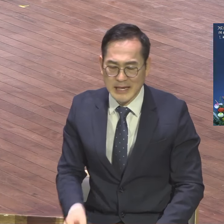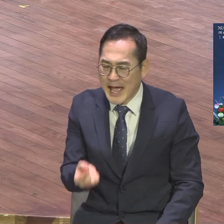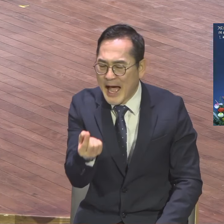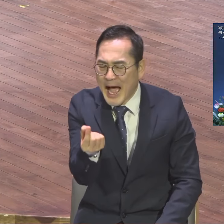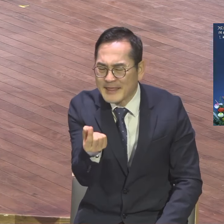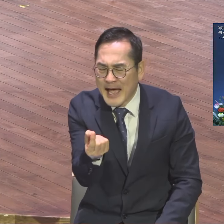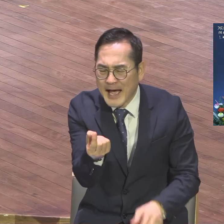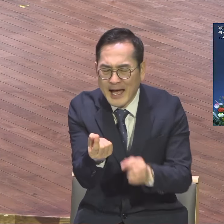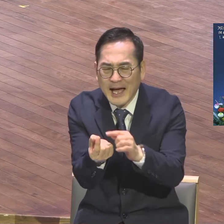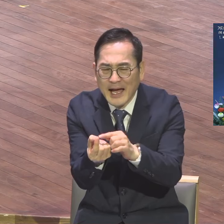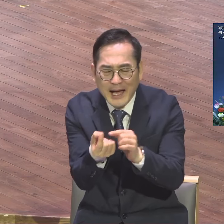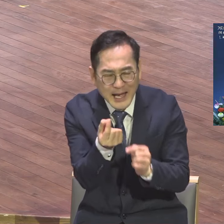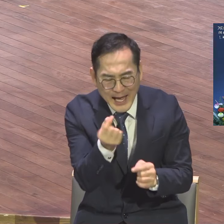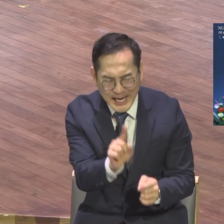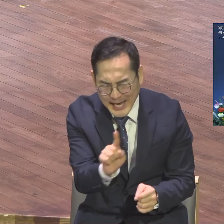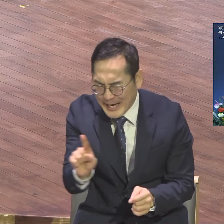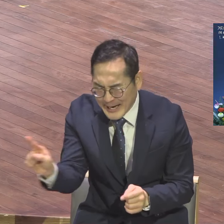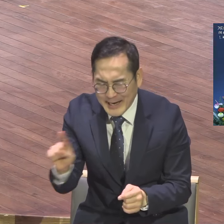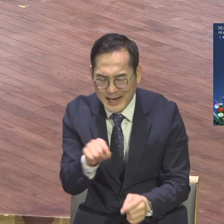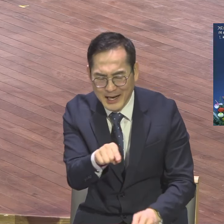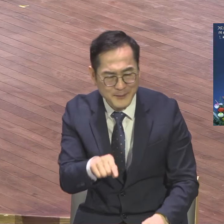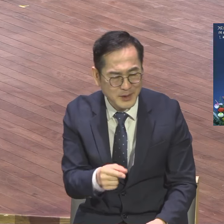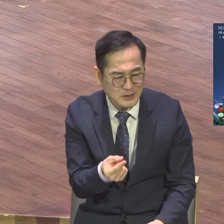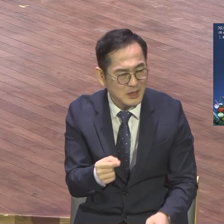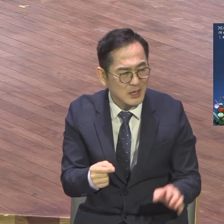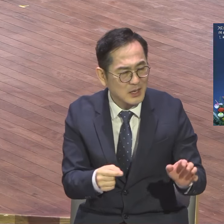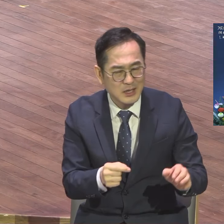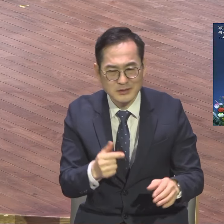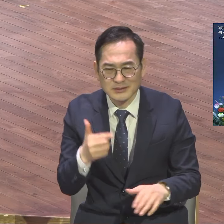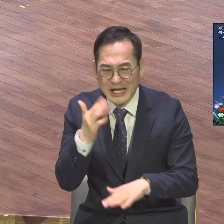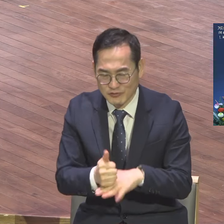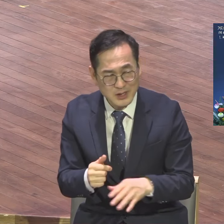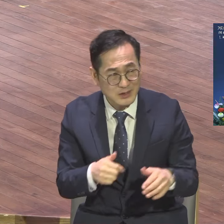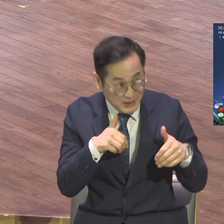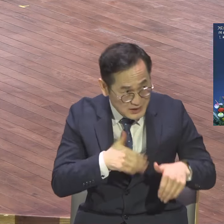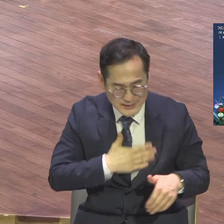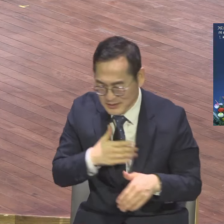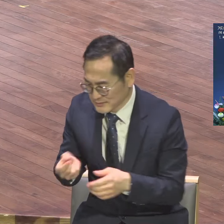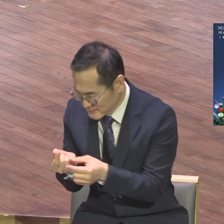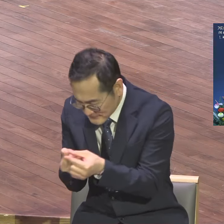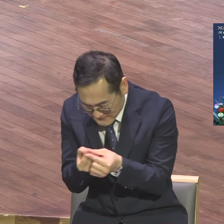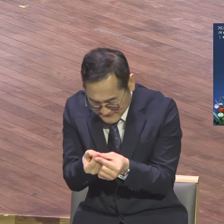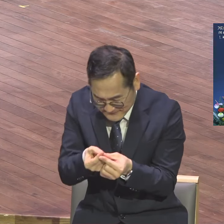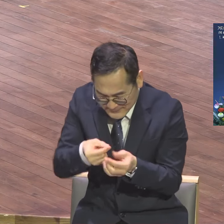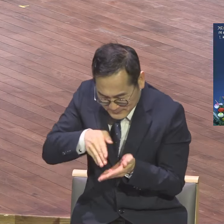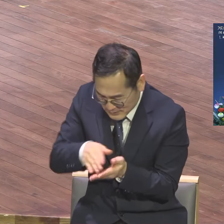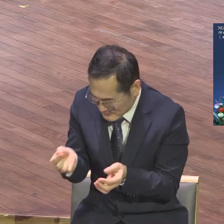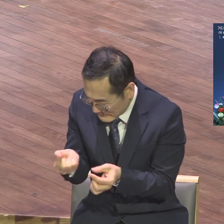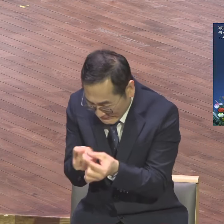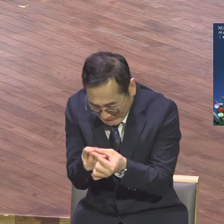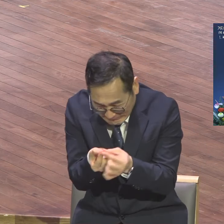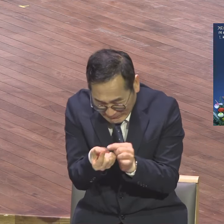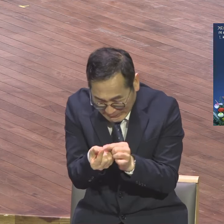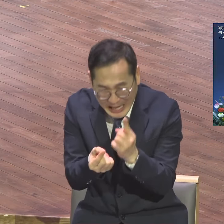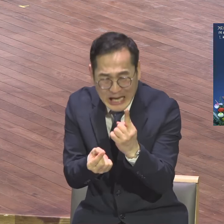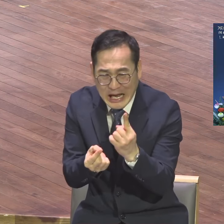두 개 세 개 하면 안 됩니까? 그래 두 개 세 개 해라. 코팅 해라. 그 정도로 개다시 가 가 적아요. 적아요. 그 정도로 그 정도로